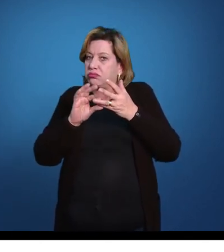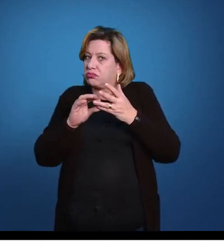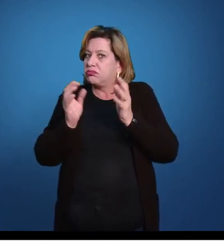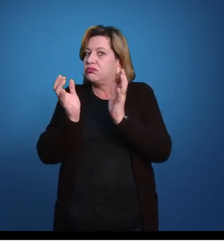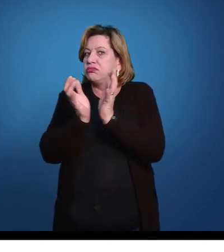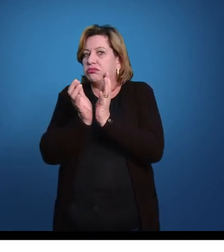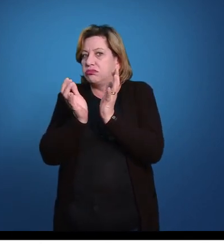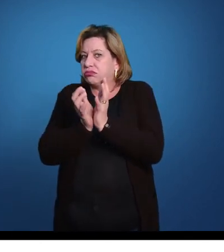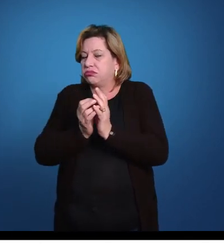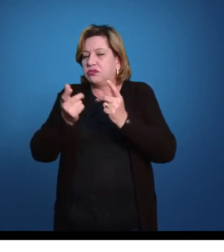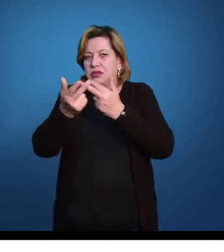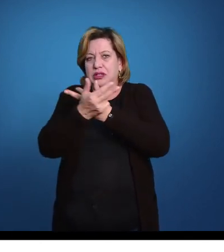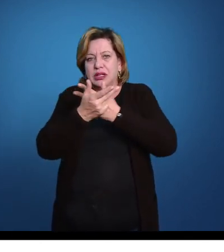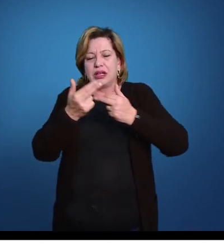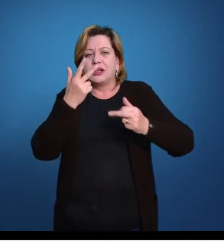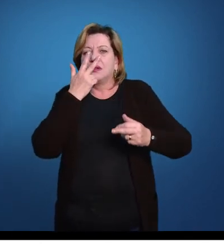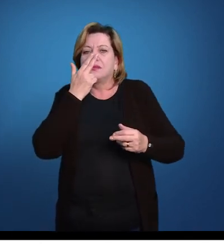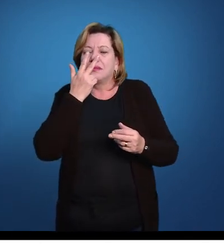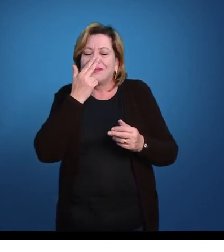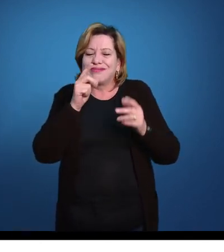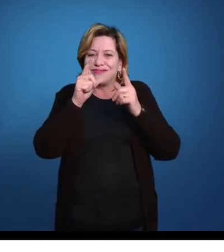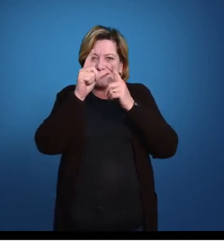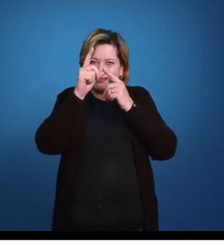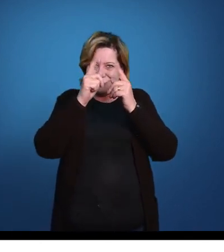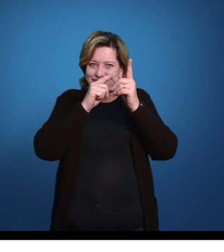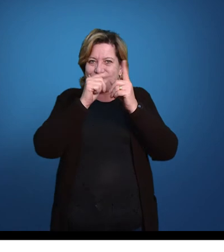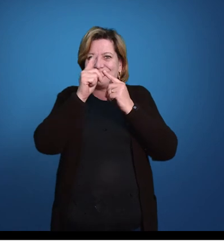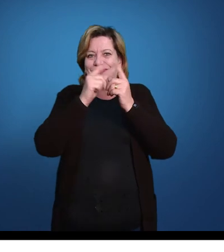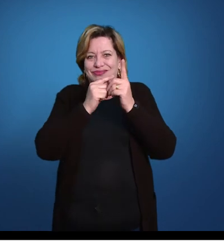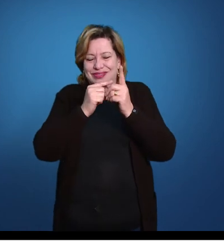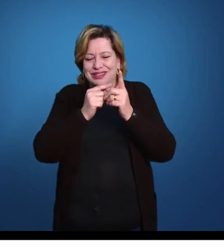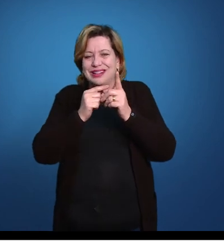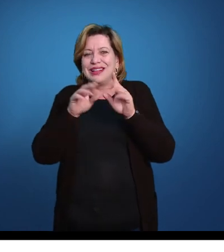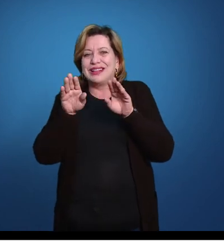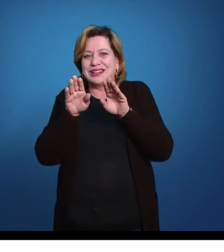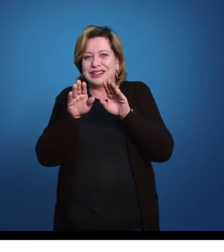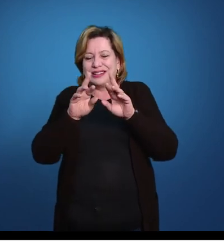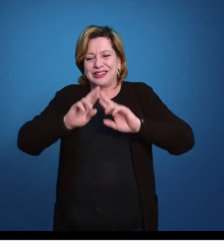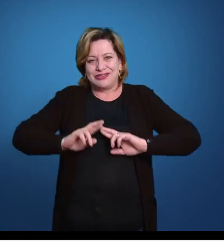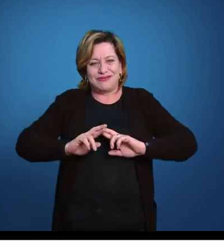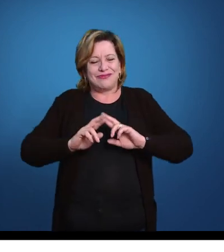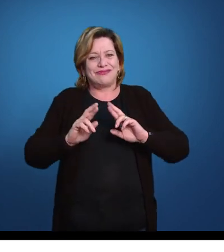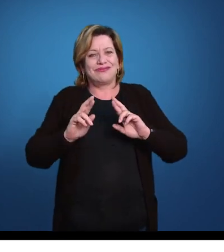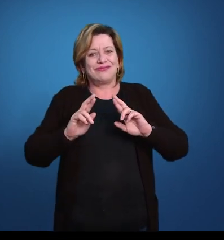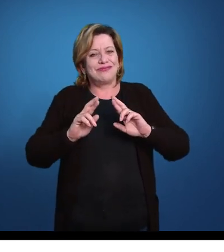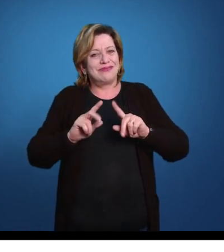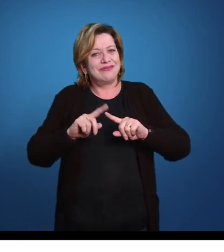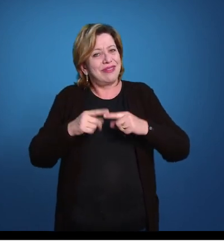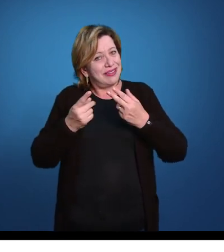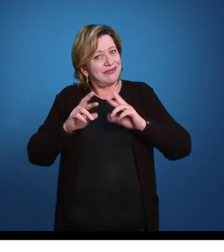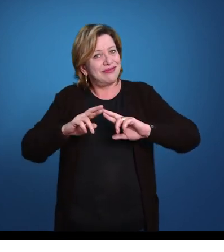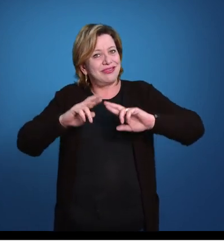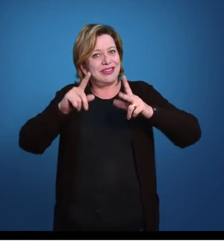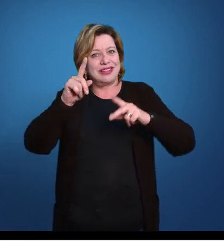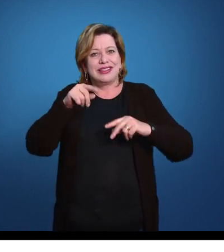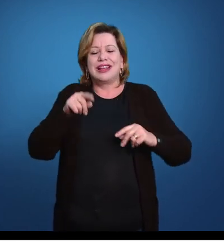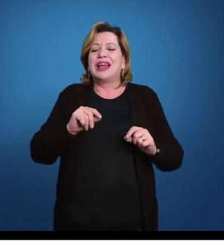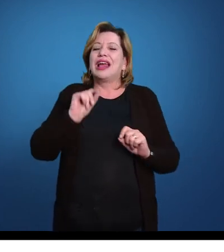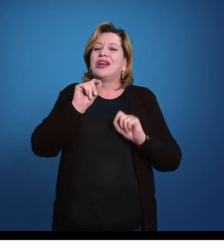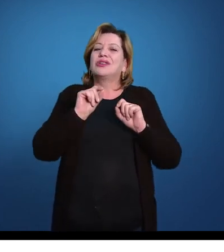morfologia semelhante à da estrela para uma morfologia semelhante, diferenciadas, são os ouriços do mar e